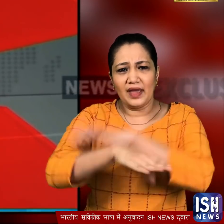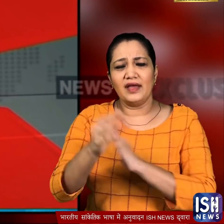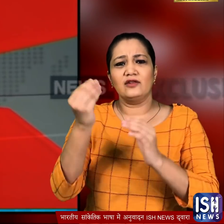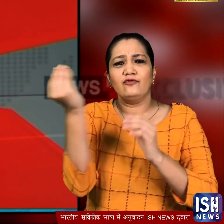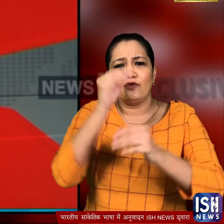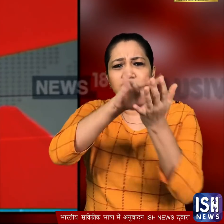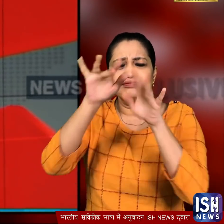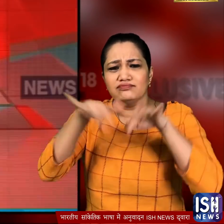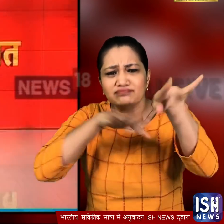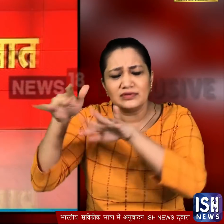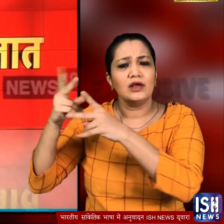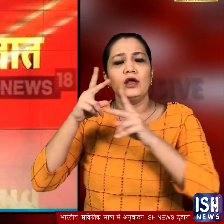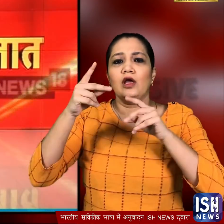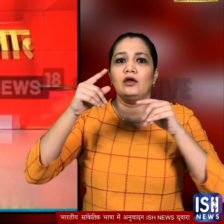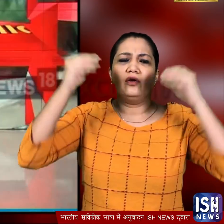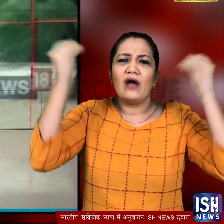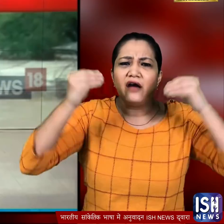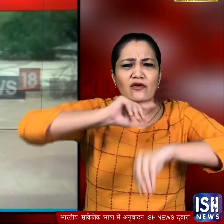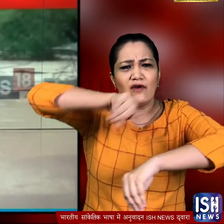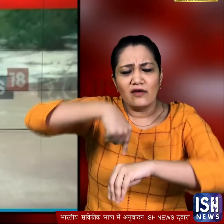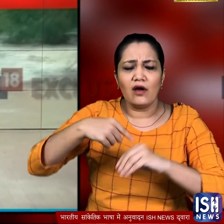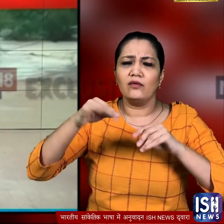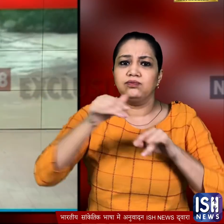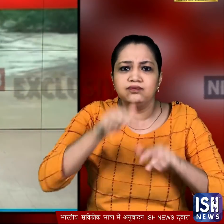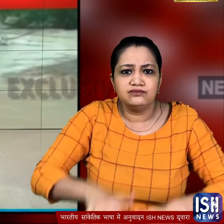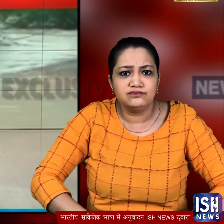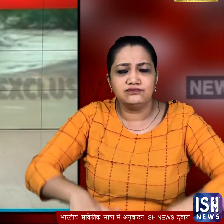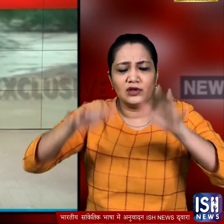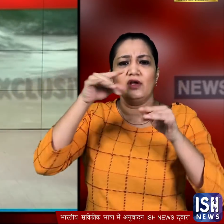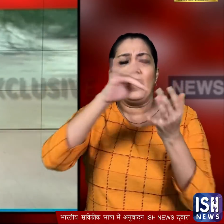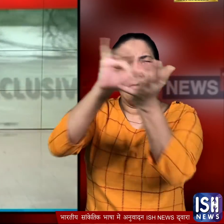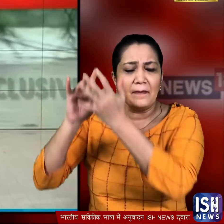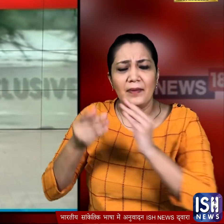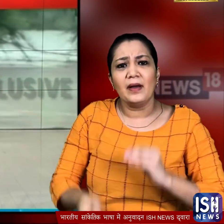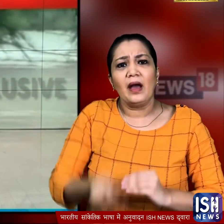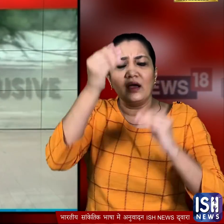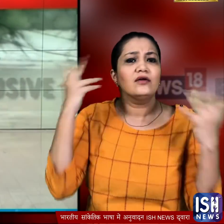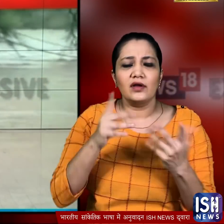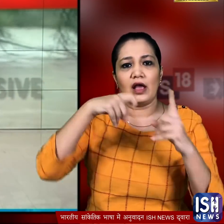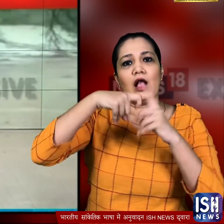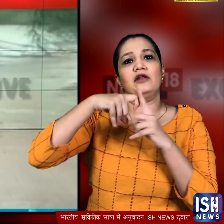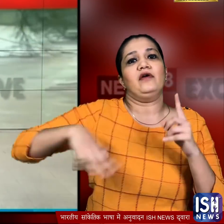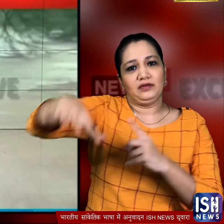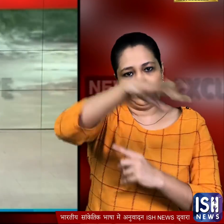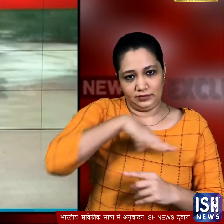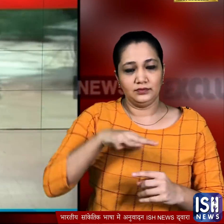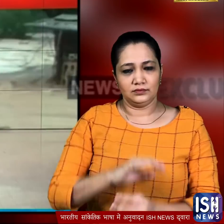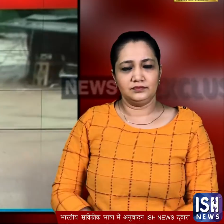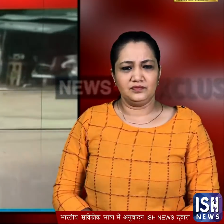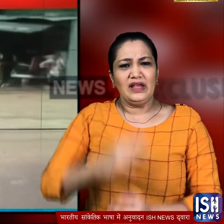बारिश के बाद बार जैसे हालात बन गए जिन जगों पर बारिश से लोगों की परिशानी बढ़ी उनमें खंडबा जिला भी शामिल है वहां रात में जोरदार